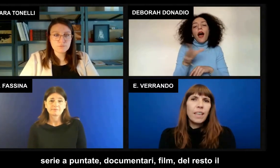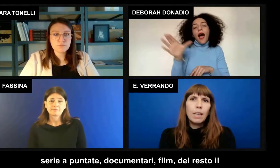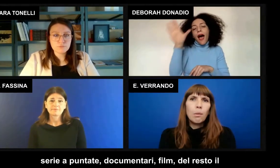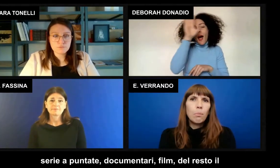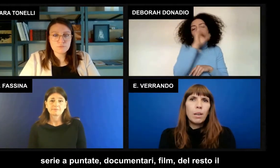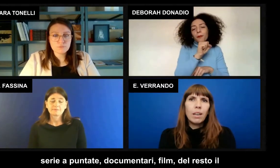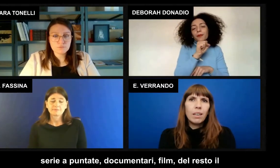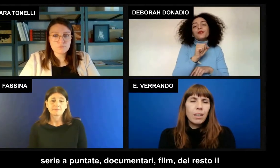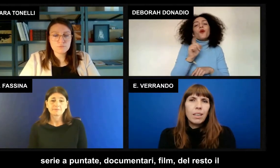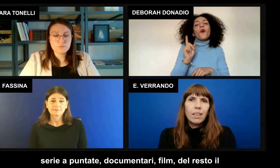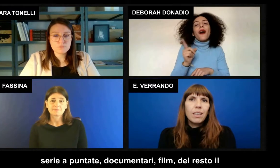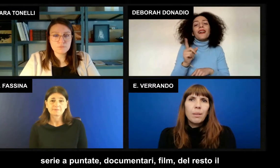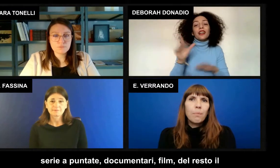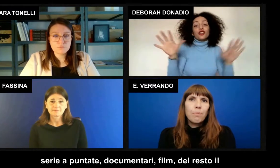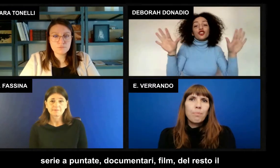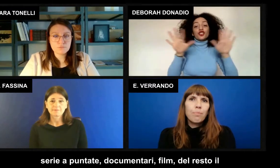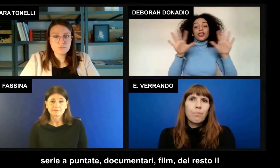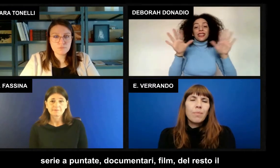film.